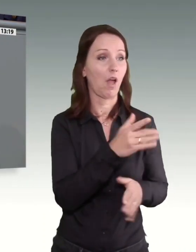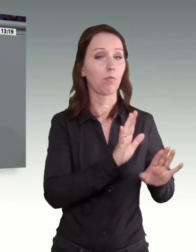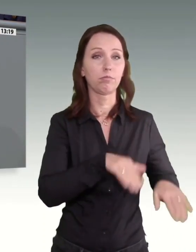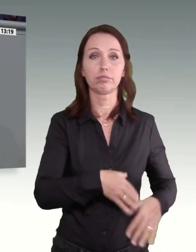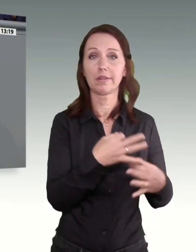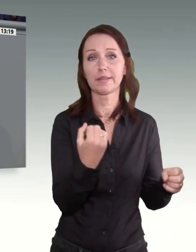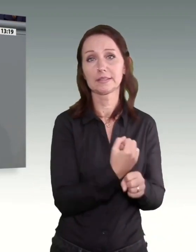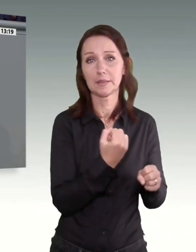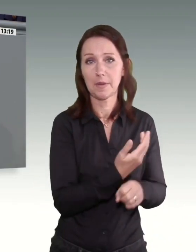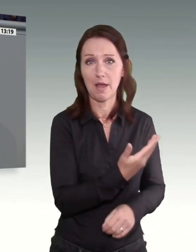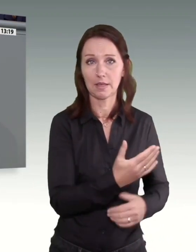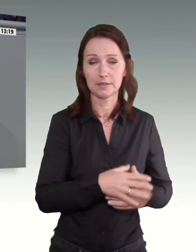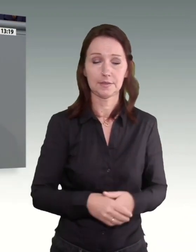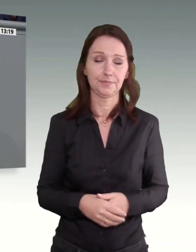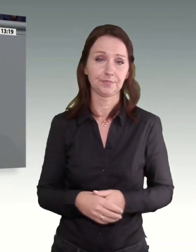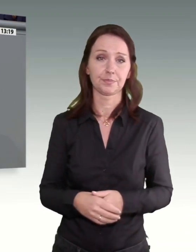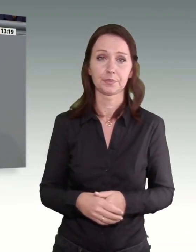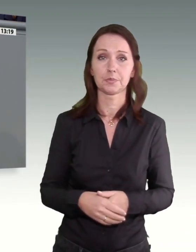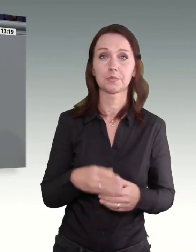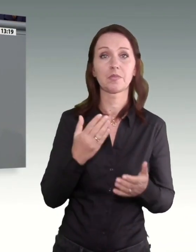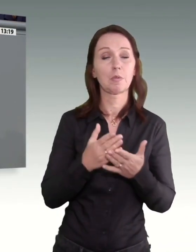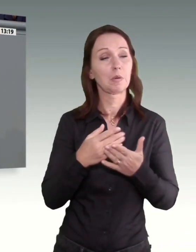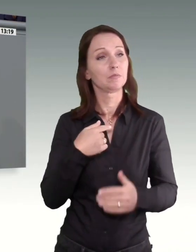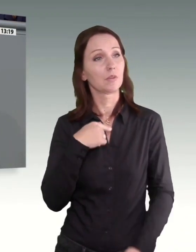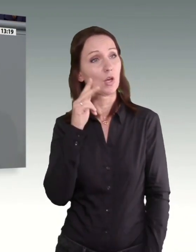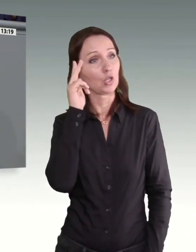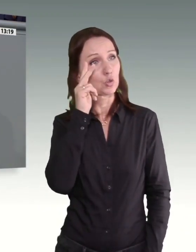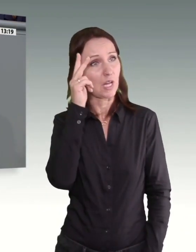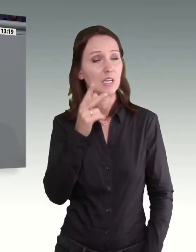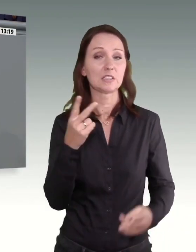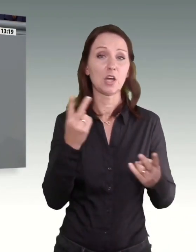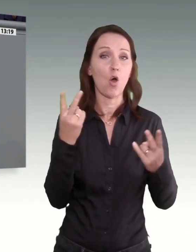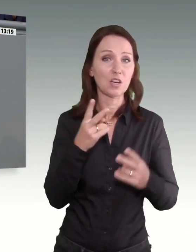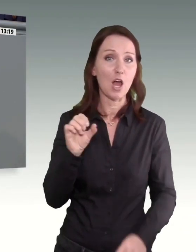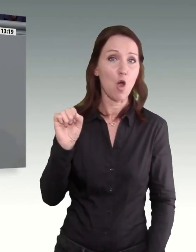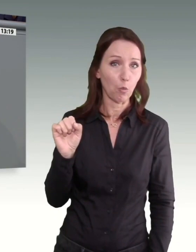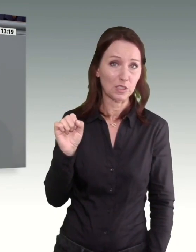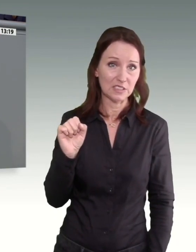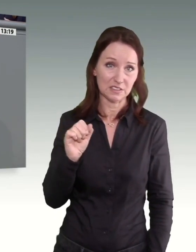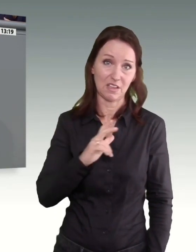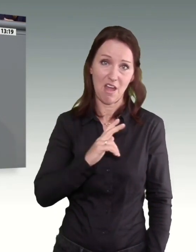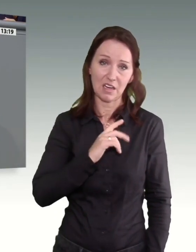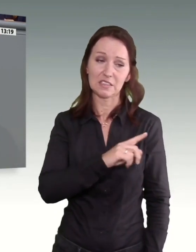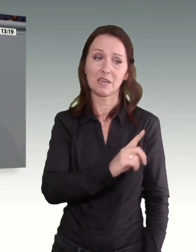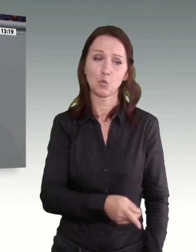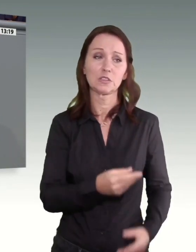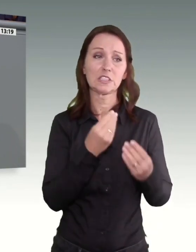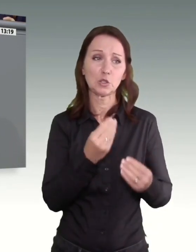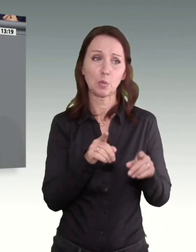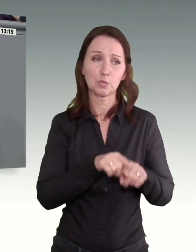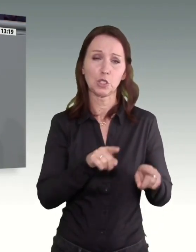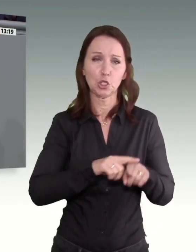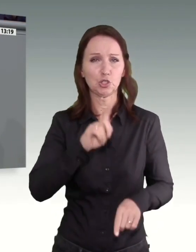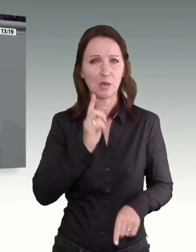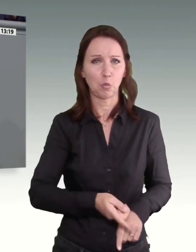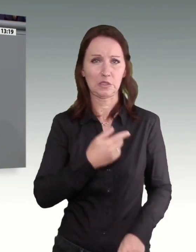Sollte man als Sozialist oder eventuell als Kommunist nicht wenigstens seine Klassiker aus dem FF kennen? Ich bin